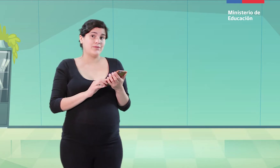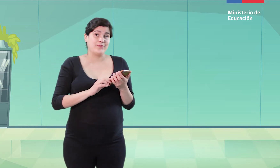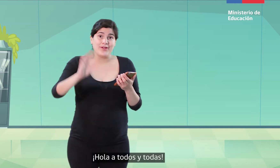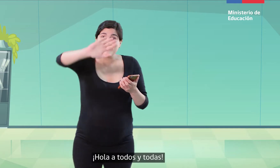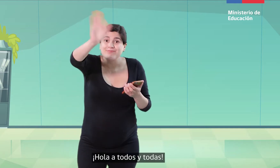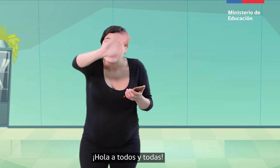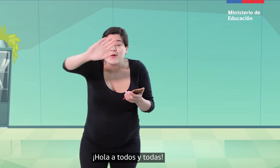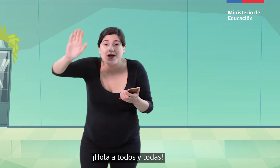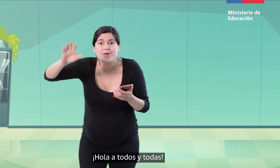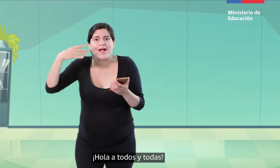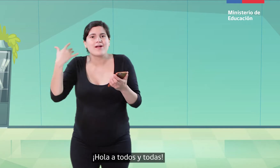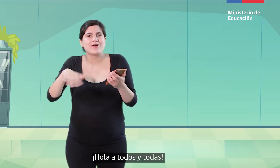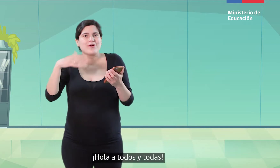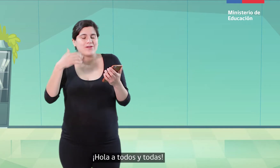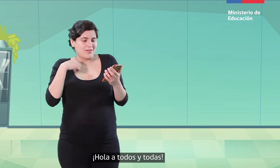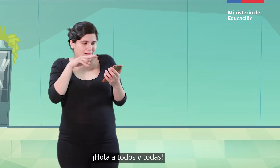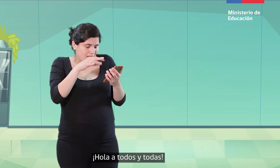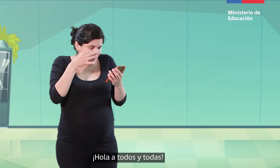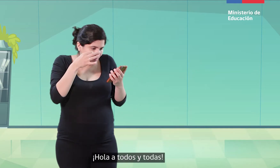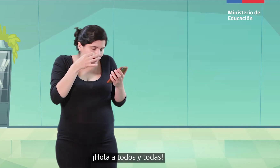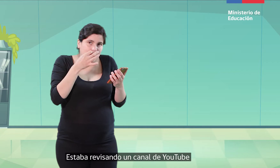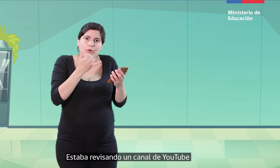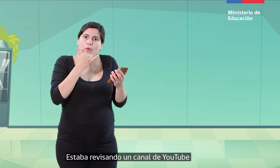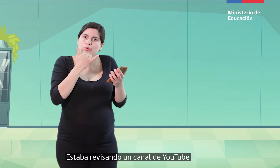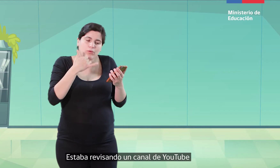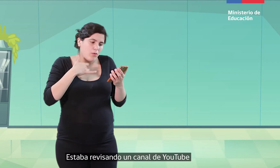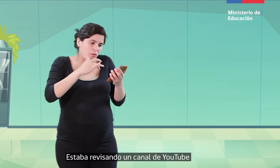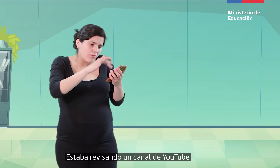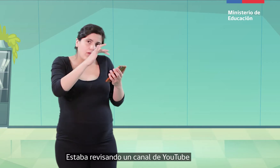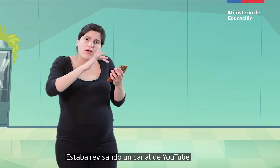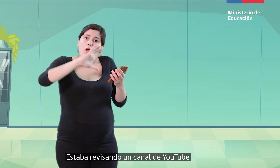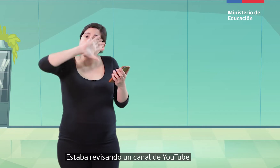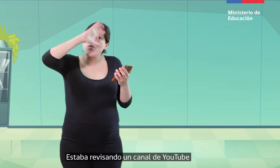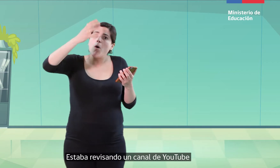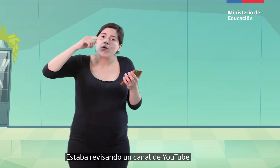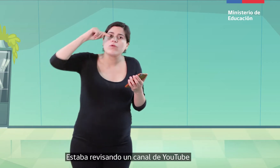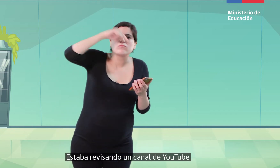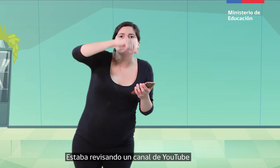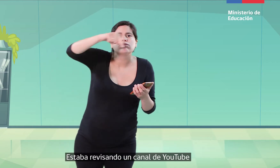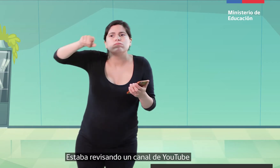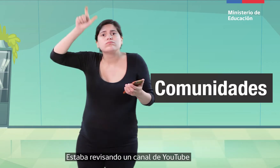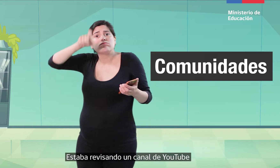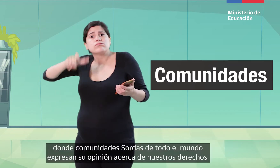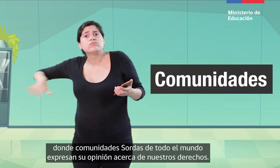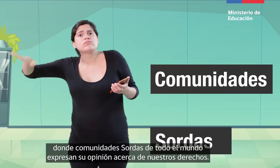¡Hola a todos y todas! Estaba revisando un canal de YouTube donde